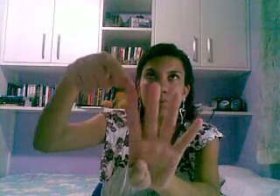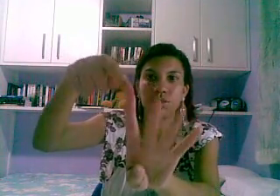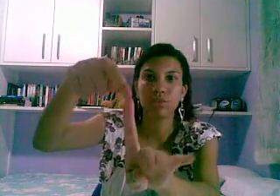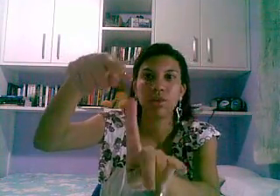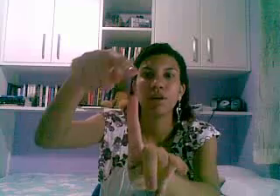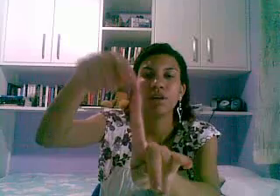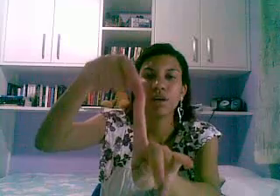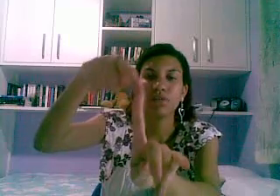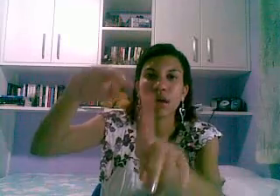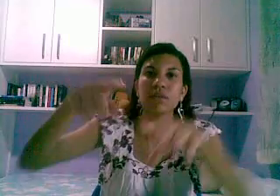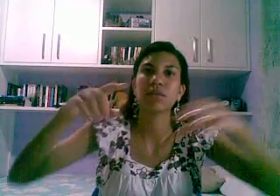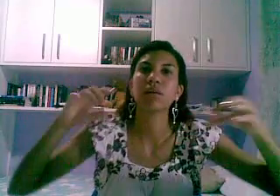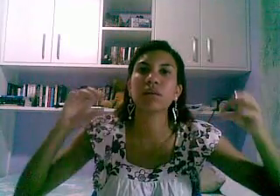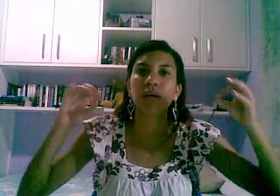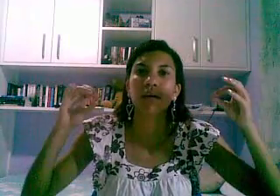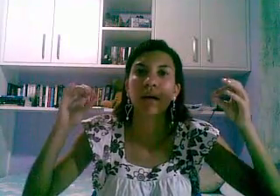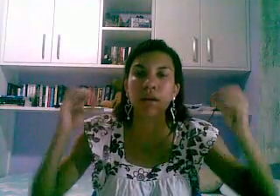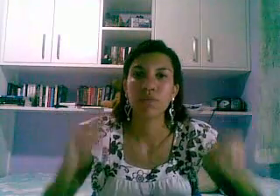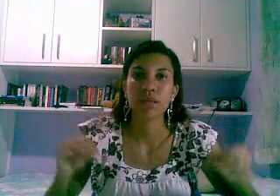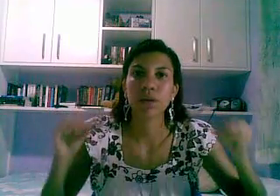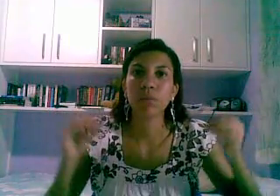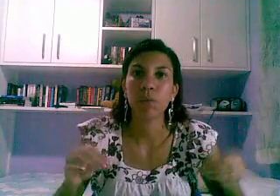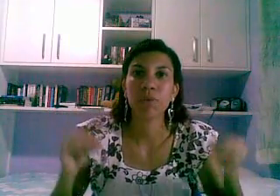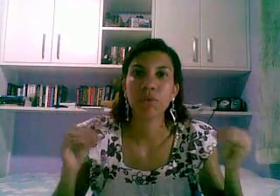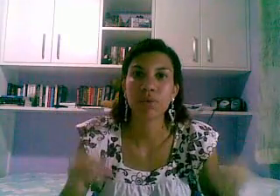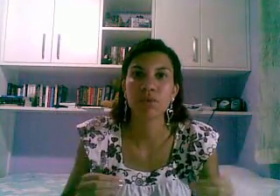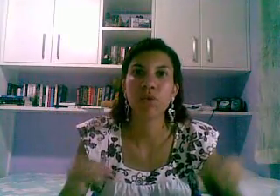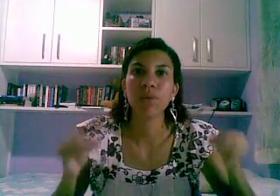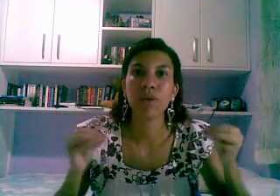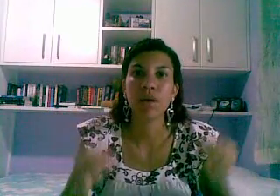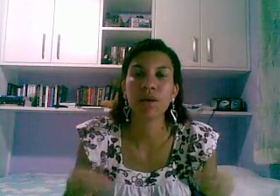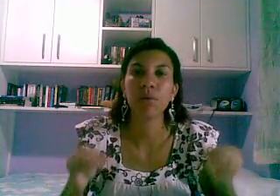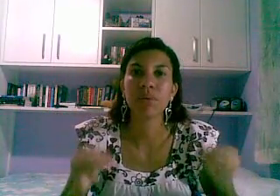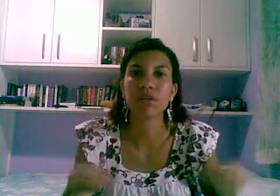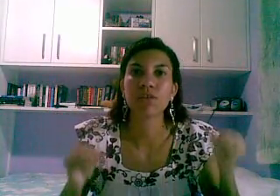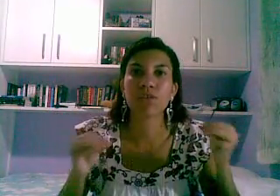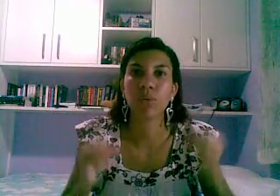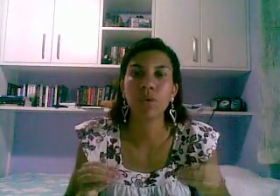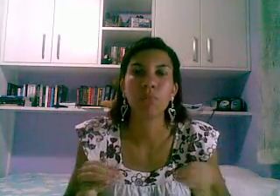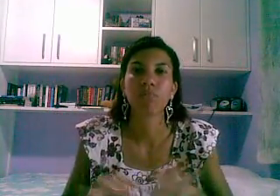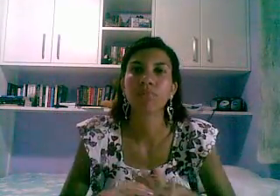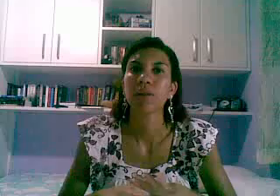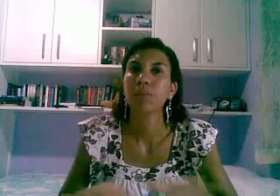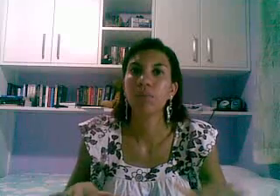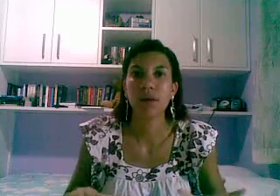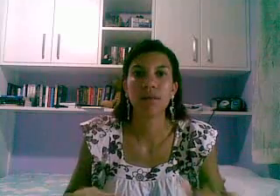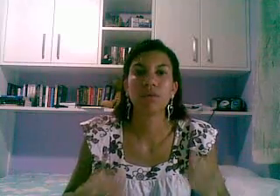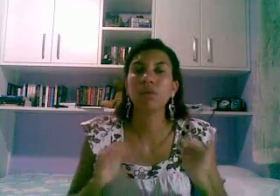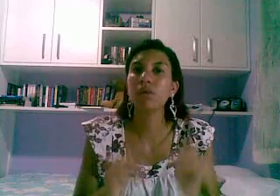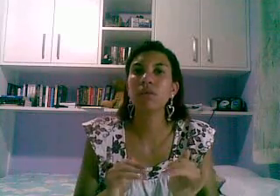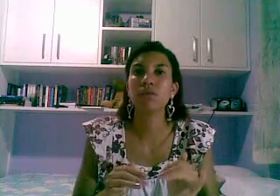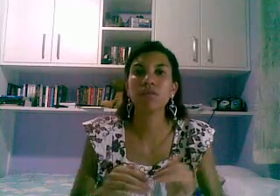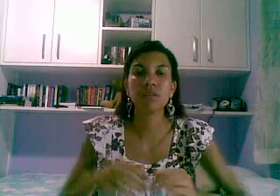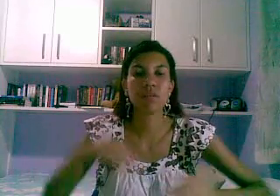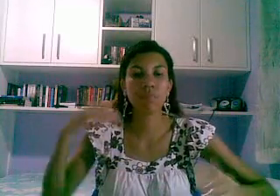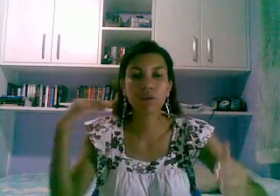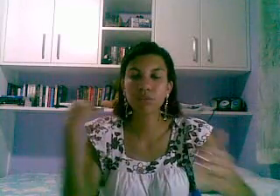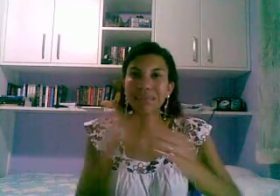do twitter e a frase aniversário do monpet poisson e quem ganha o presente sou eu mole, com isso você pode